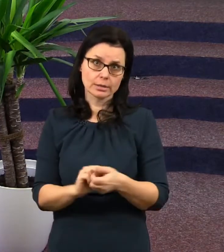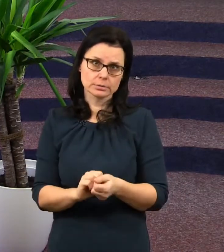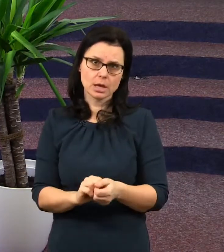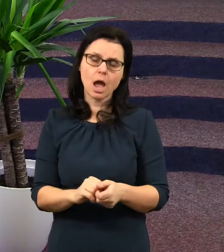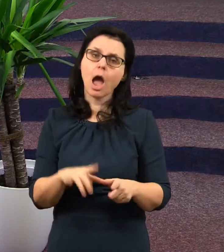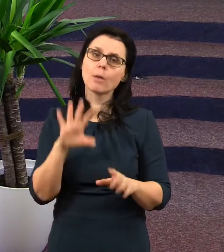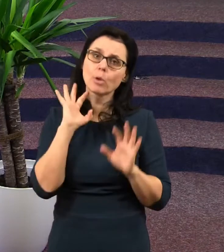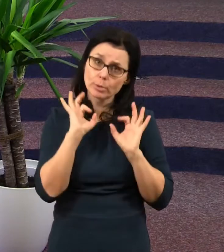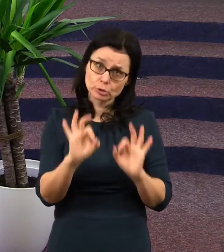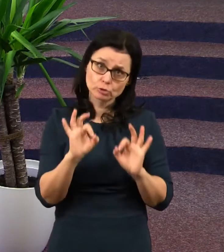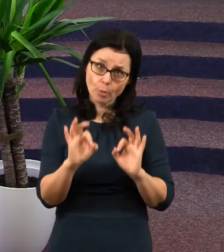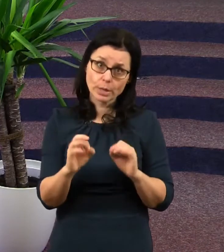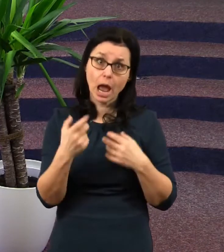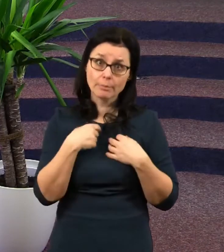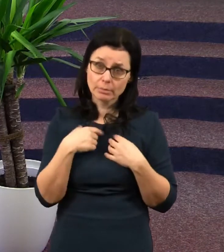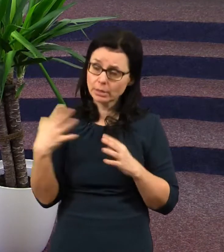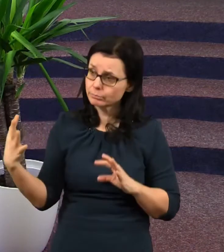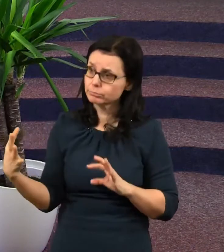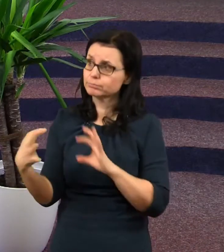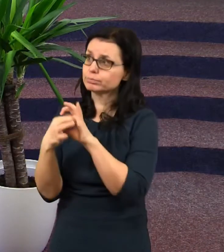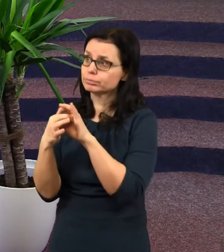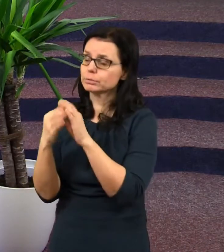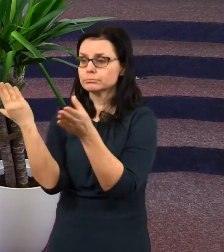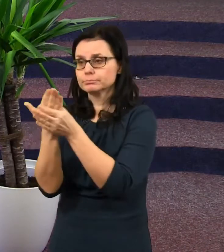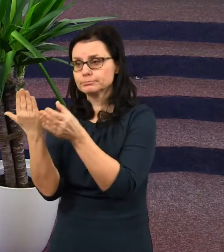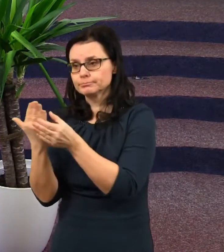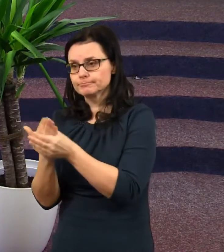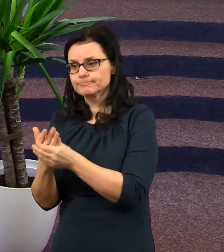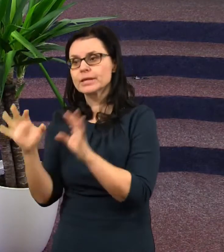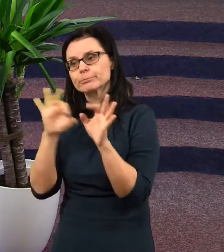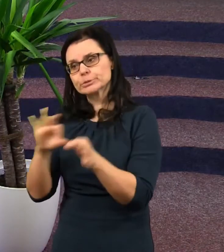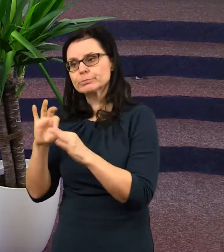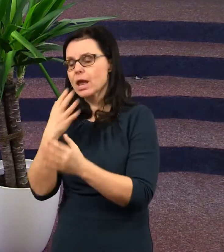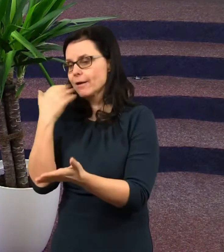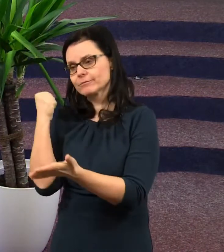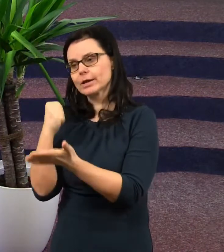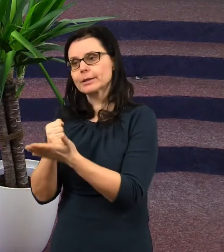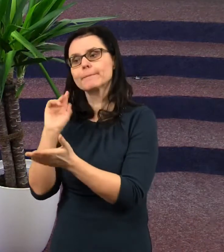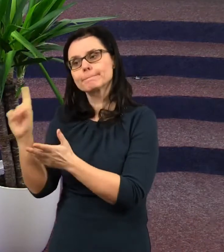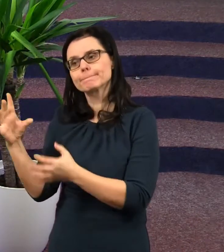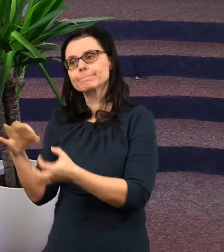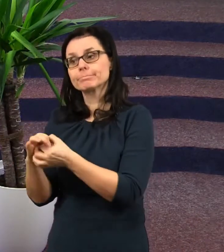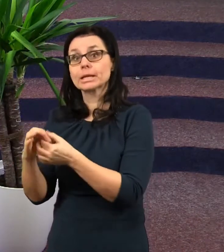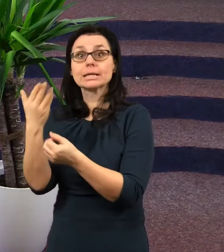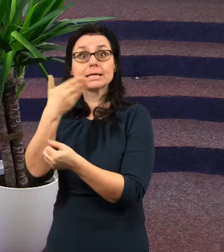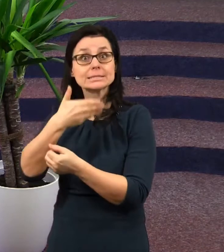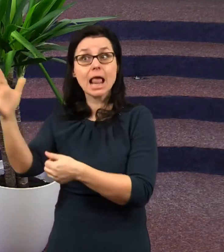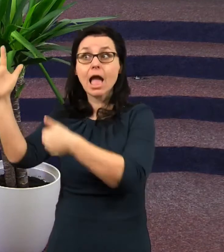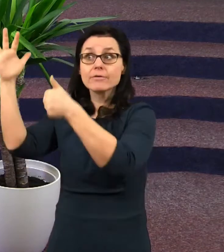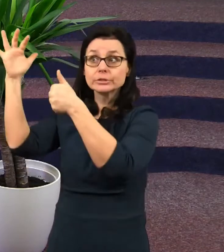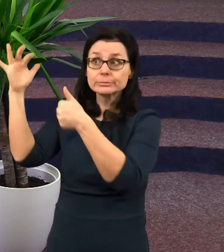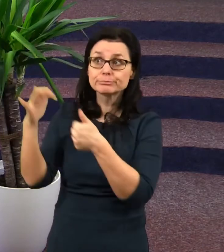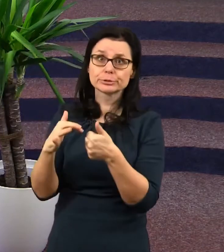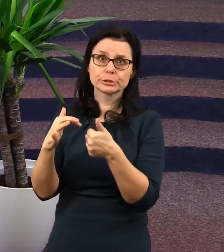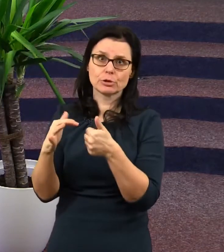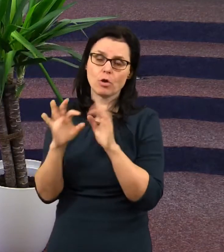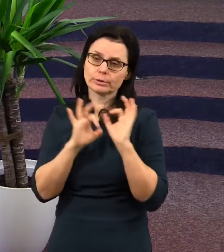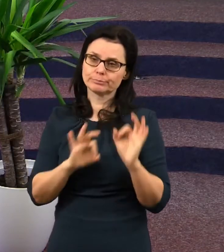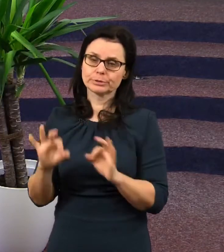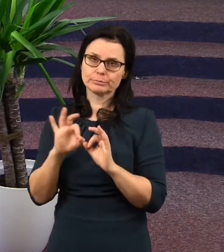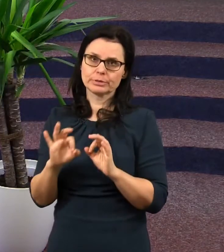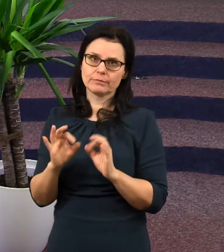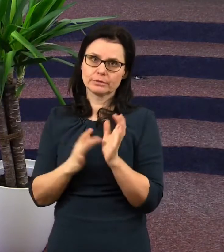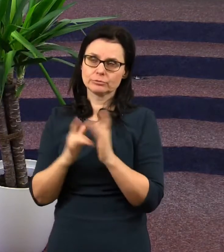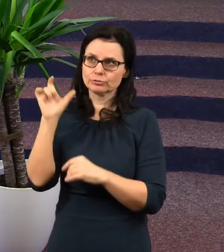zařazeni mezi zapečetěné a mohli být připraveni na ten slavný příchod pána Ježíše